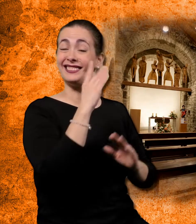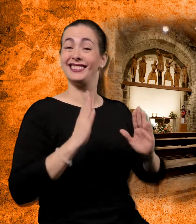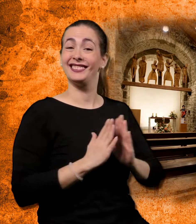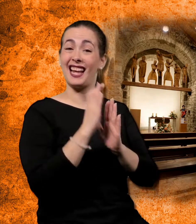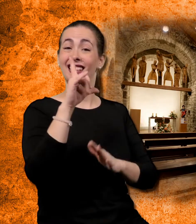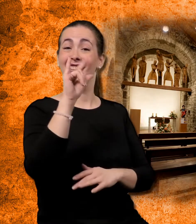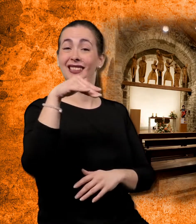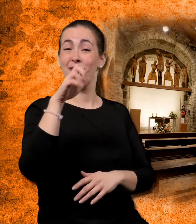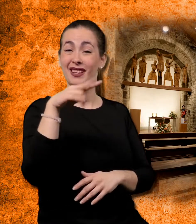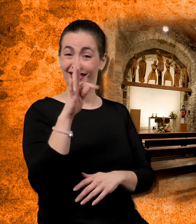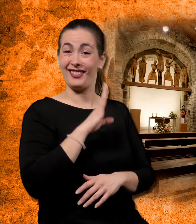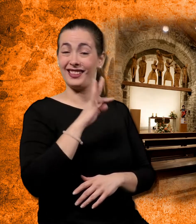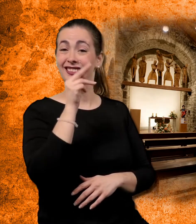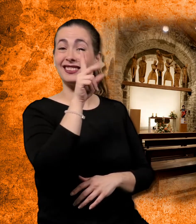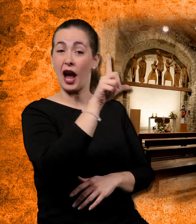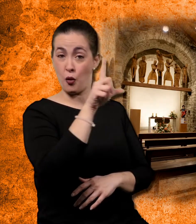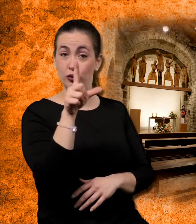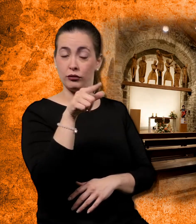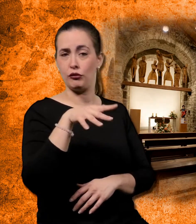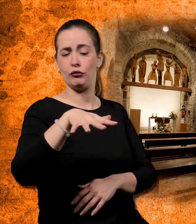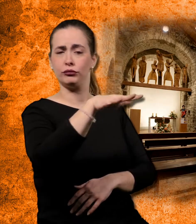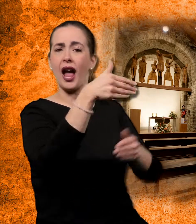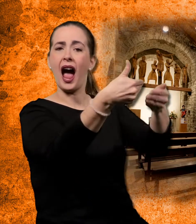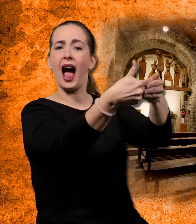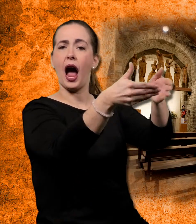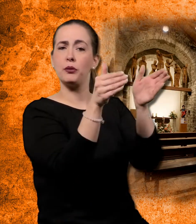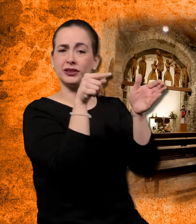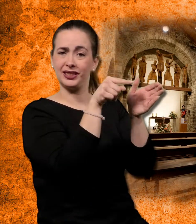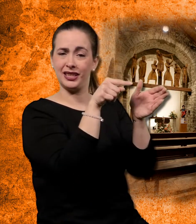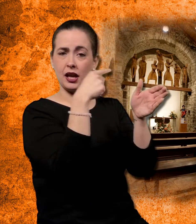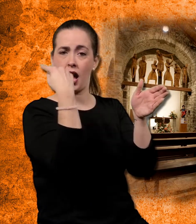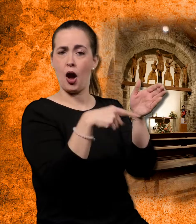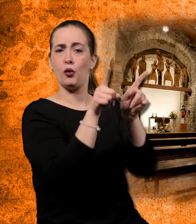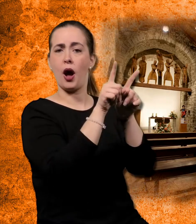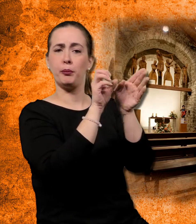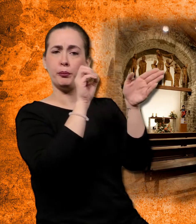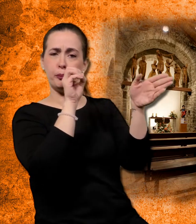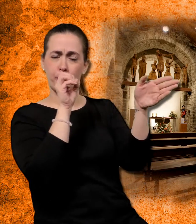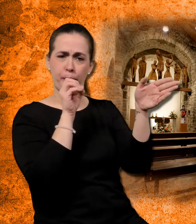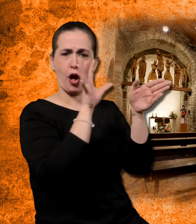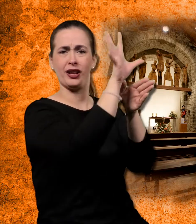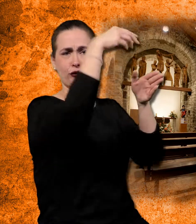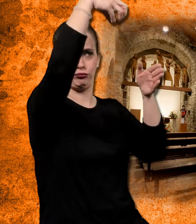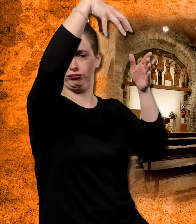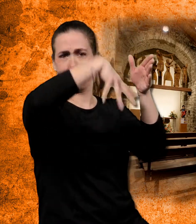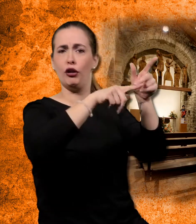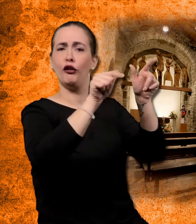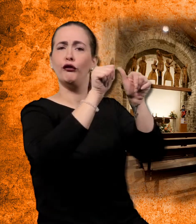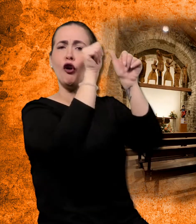originals, a més a reproduccions a les que es conserven els museus. En el cas de Sant Climent de Taúi, un modern